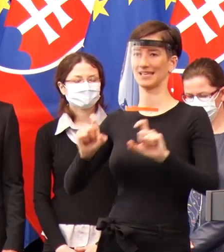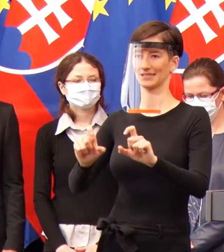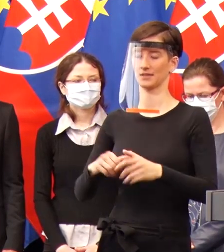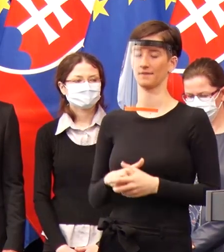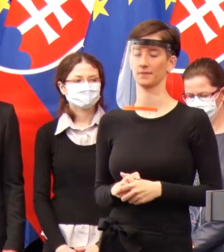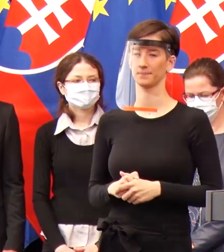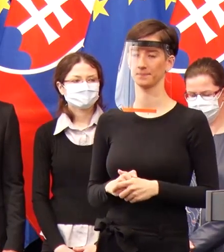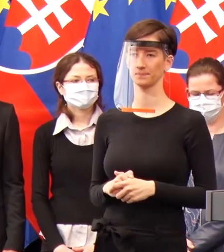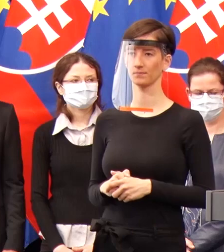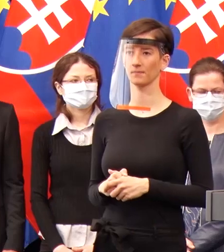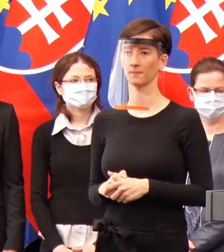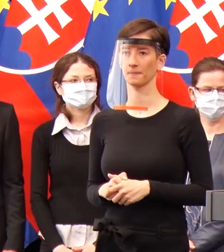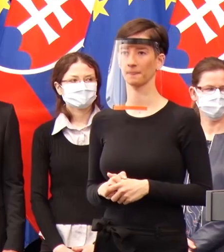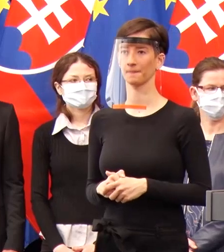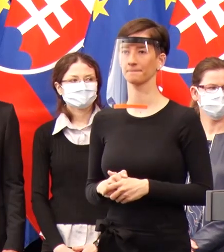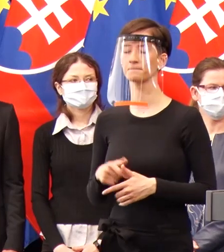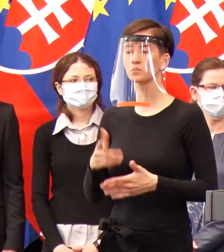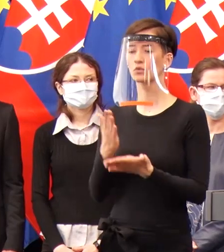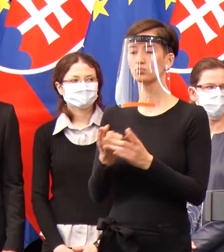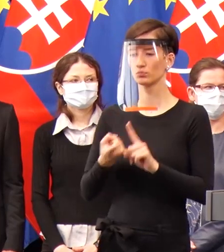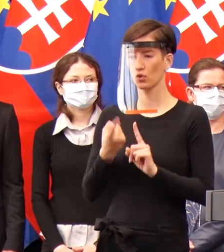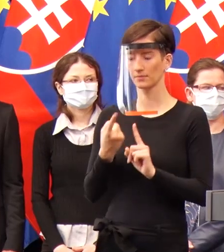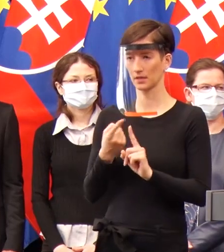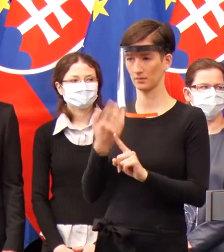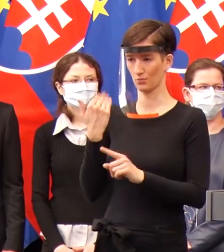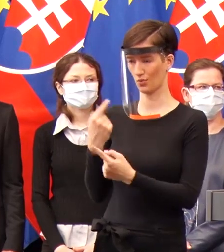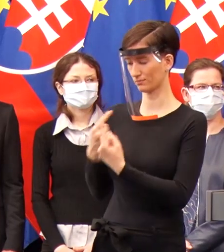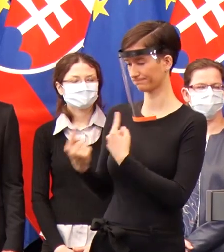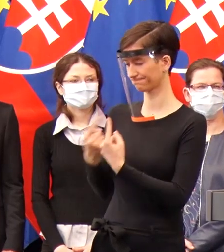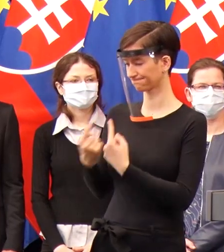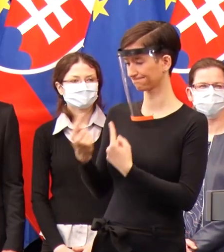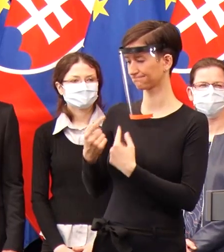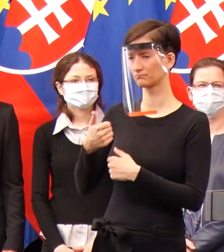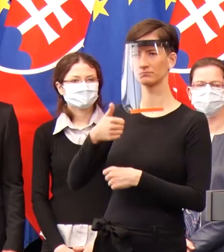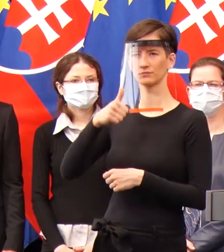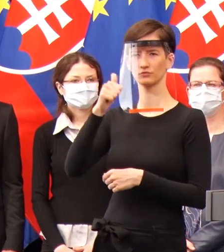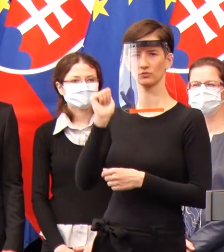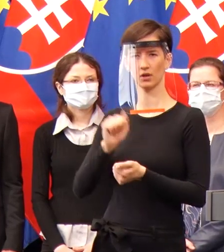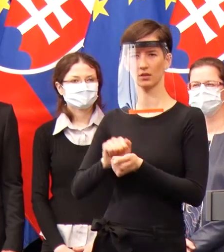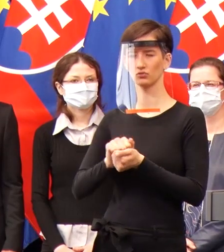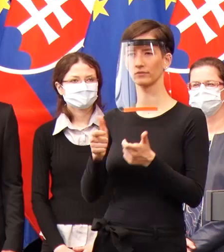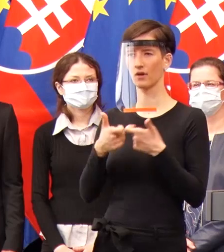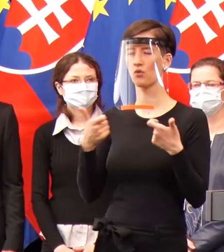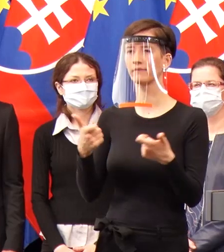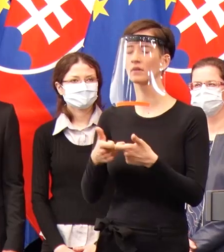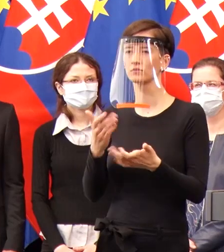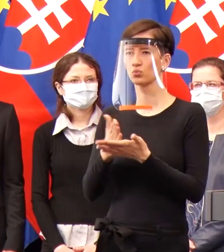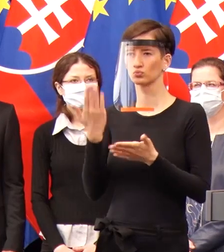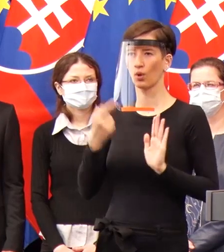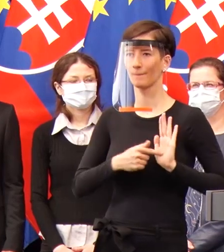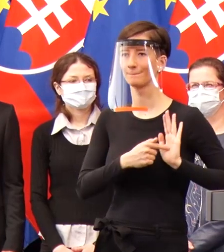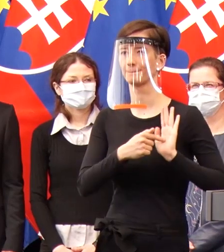My sme sa dohodli na tých podmienkach, ktoré sme tu všetci stáli na tlačovej konferencii a tieto sme prezentovali.